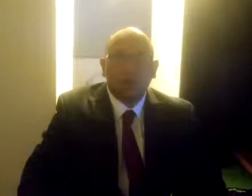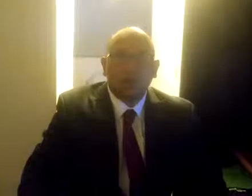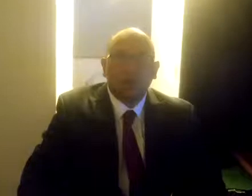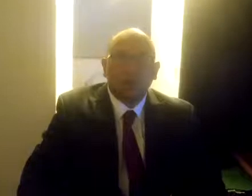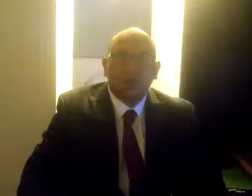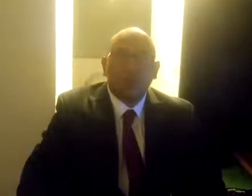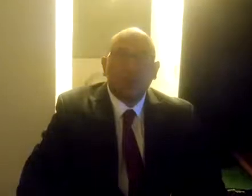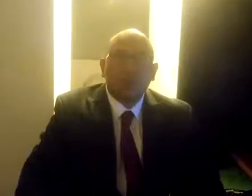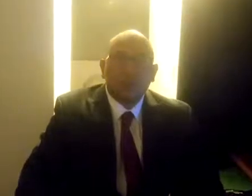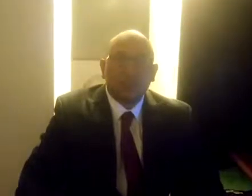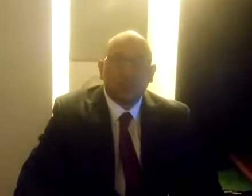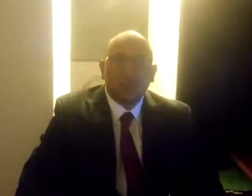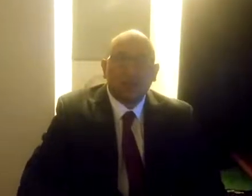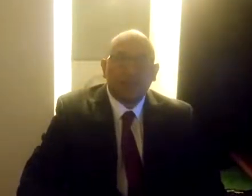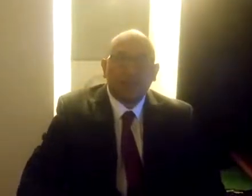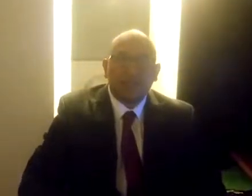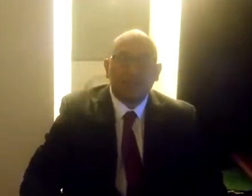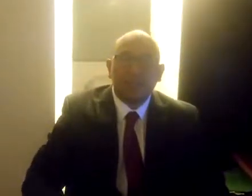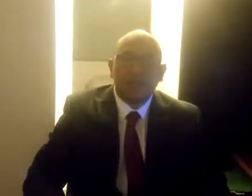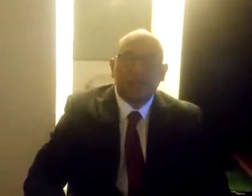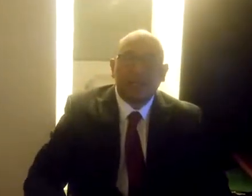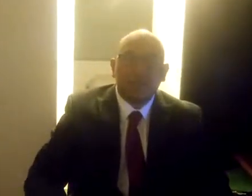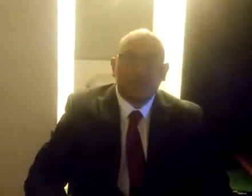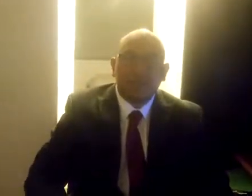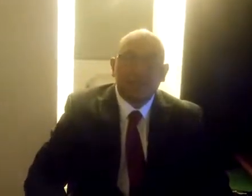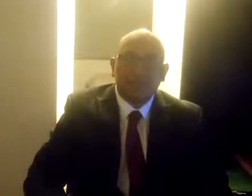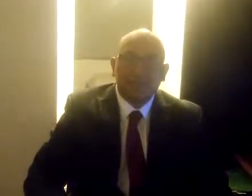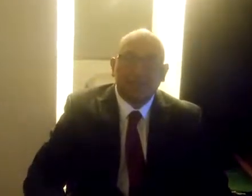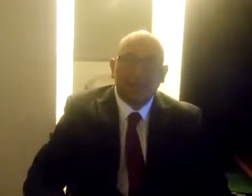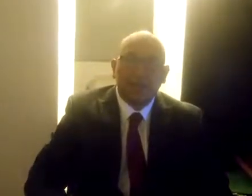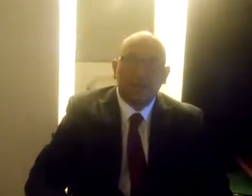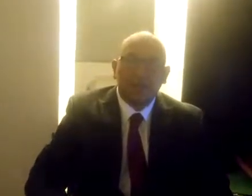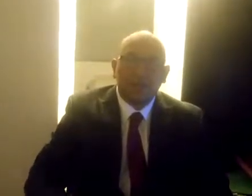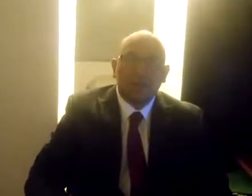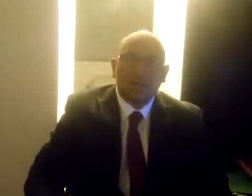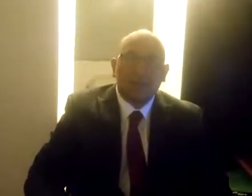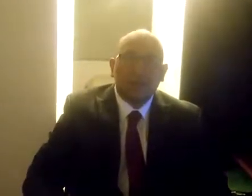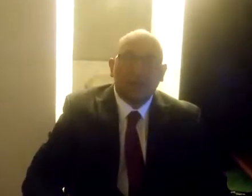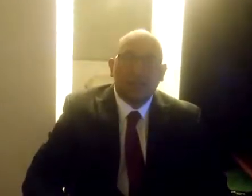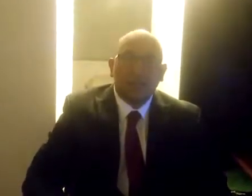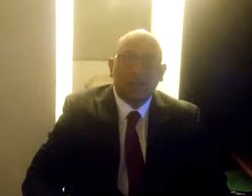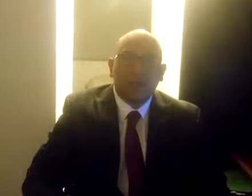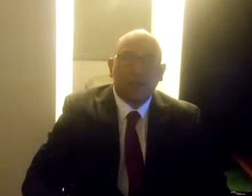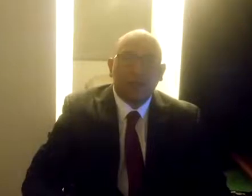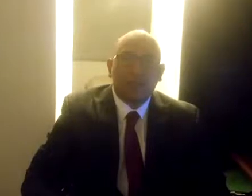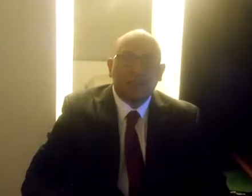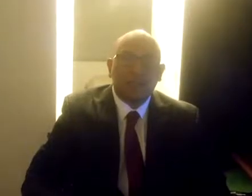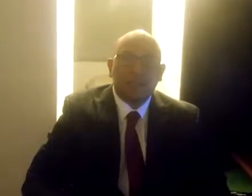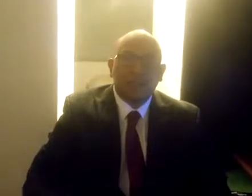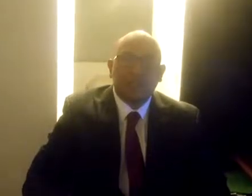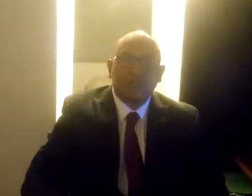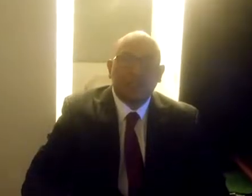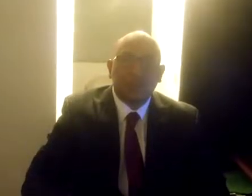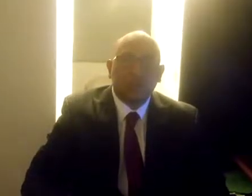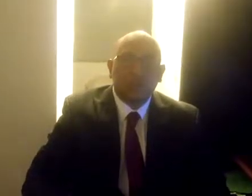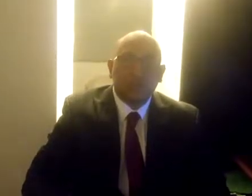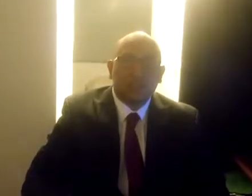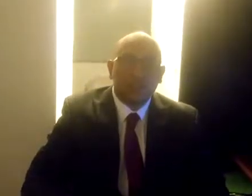Buenas noches, doctor David González. Mi nombre es John Andrés Pérez Alvarado, estudiante del programa Relaciones Internacionales y Estudios Políticos.